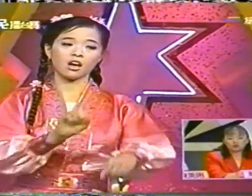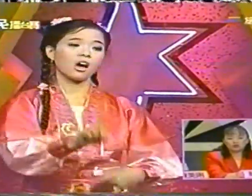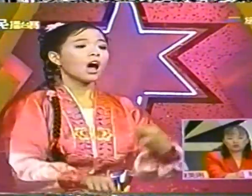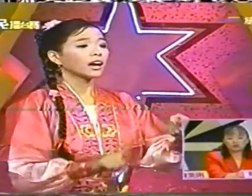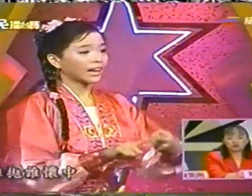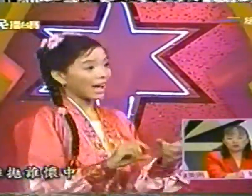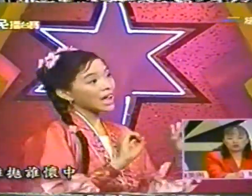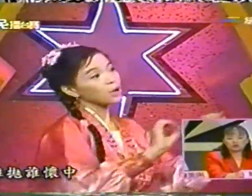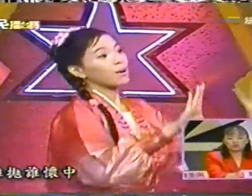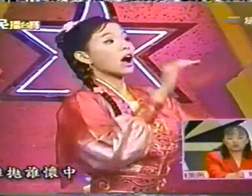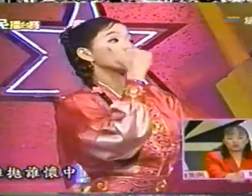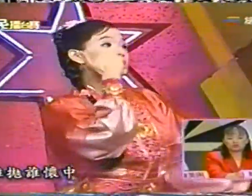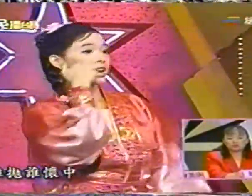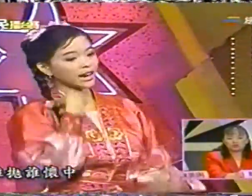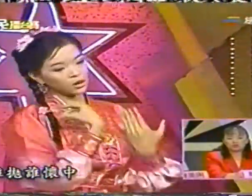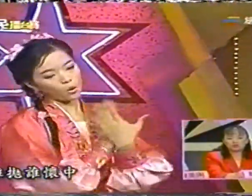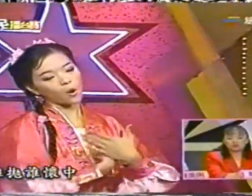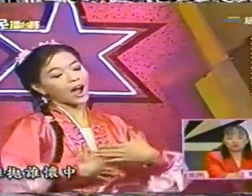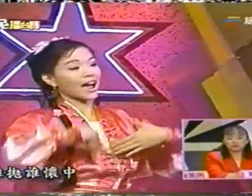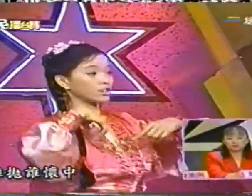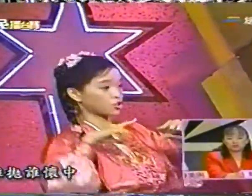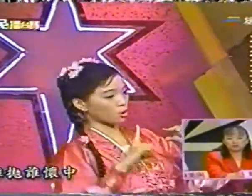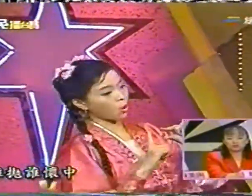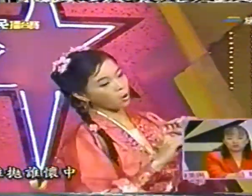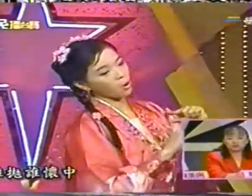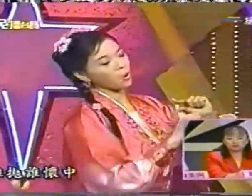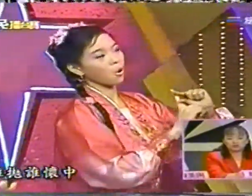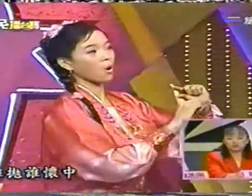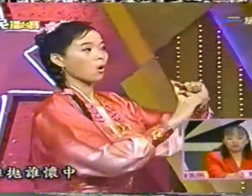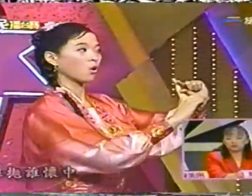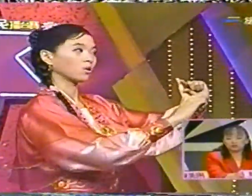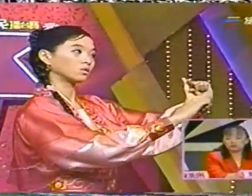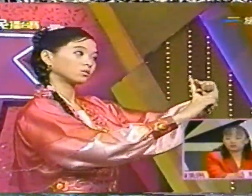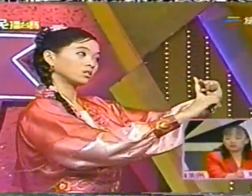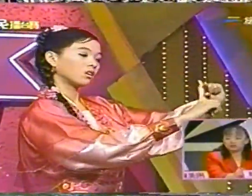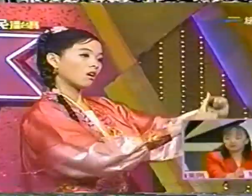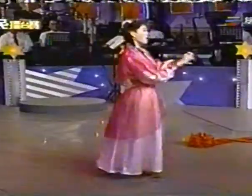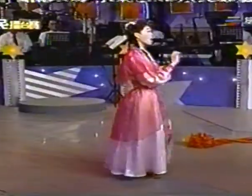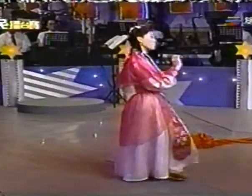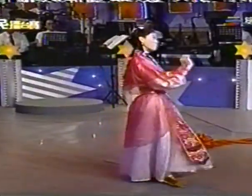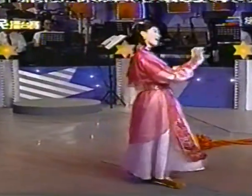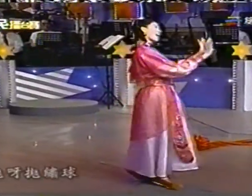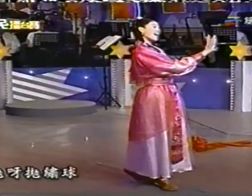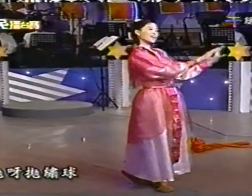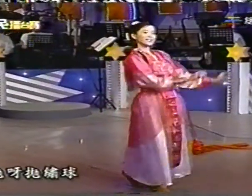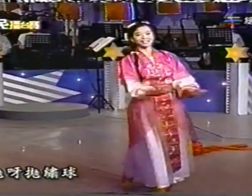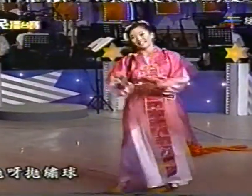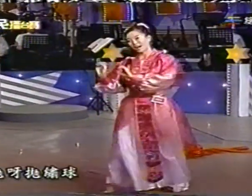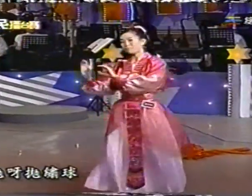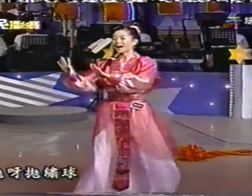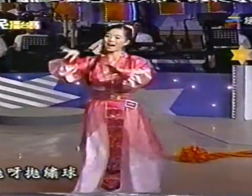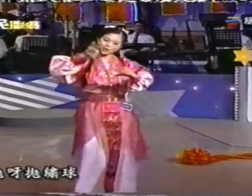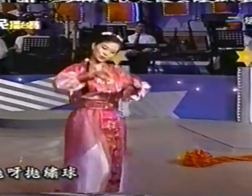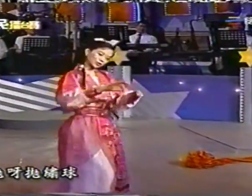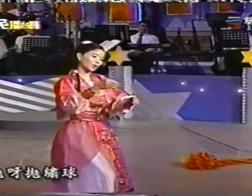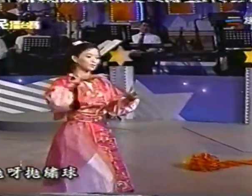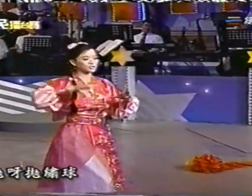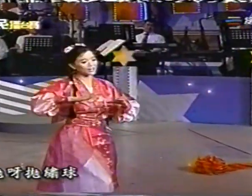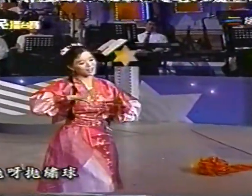該抱誰懷中拋呀拋修球